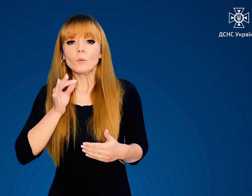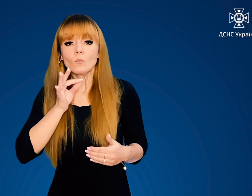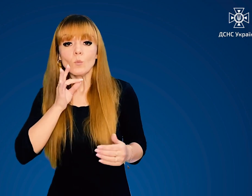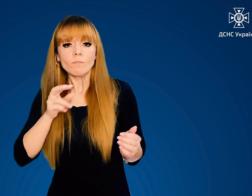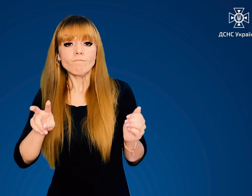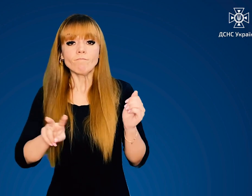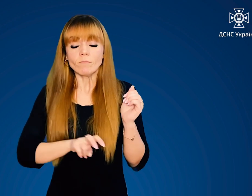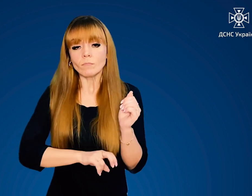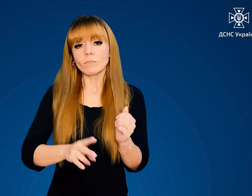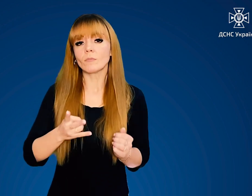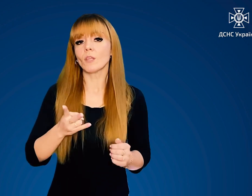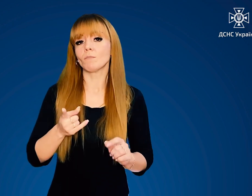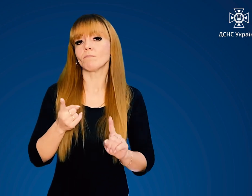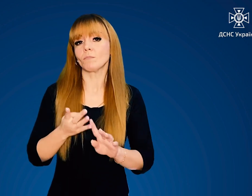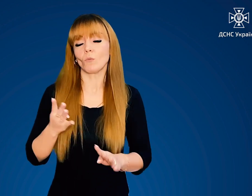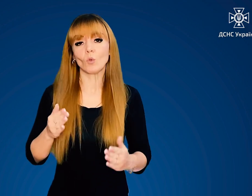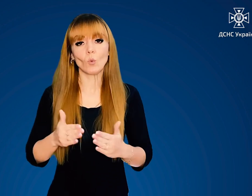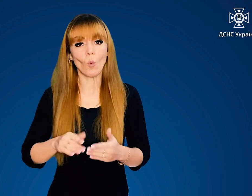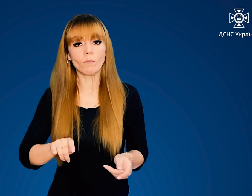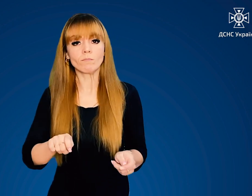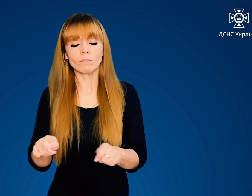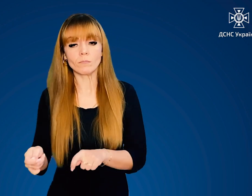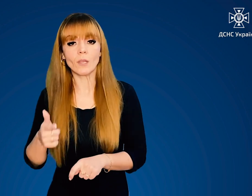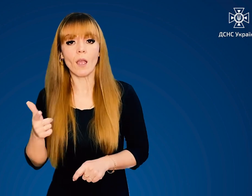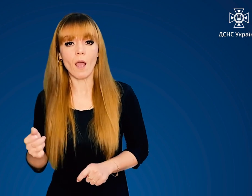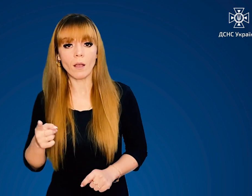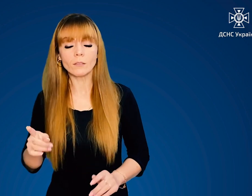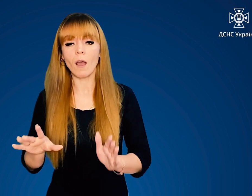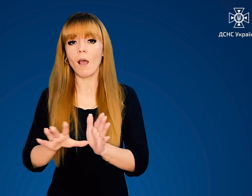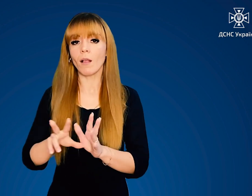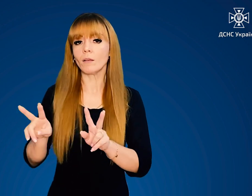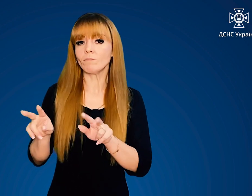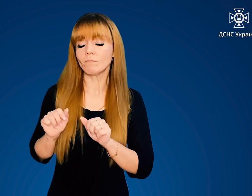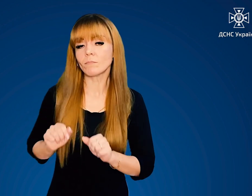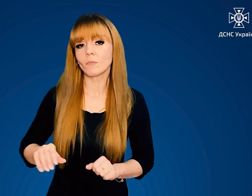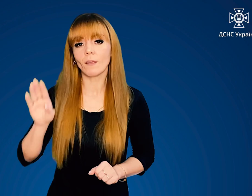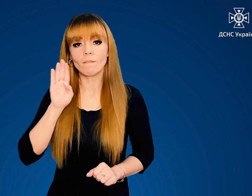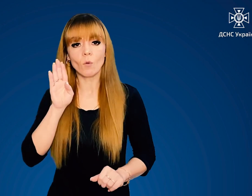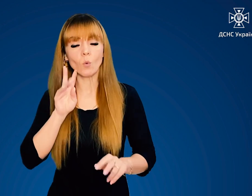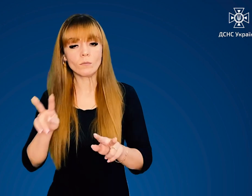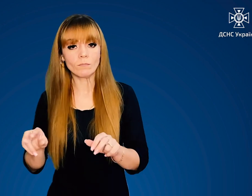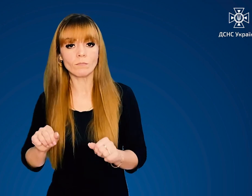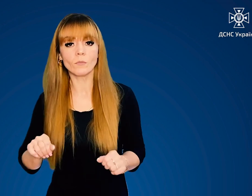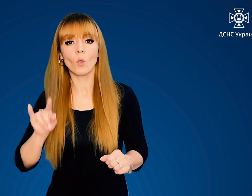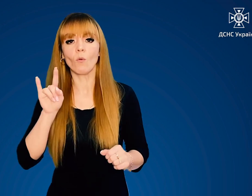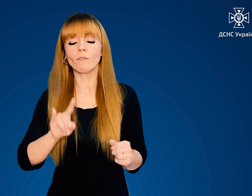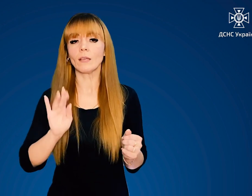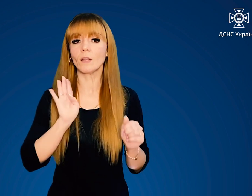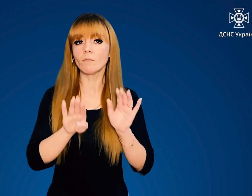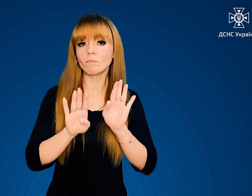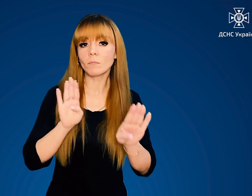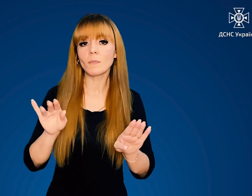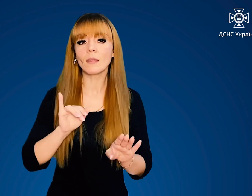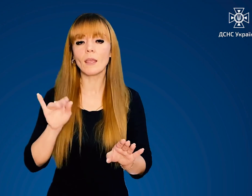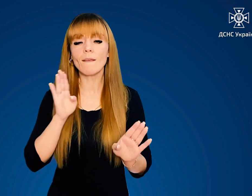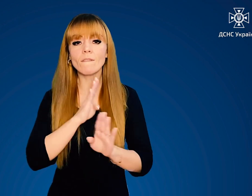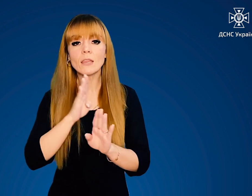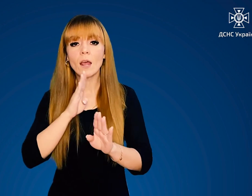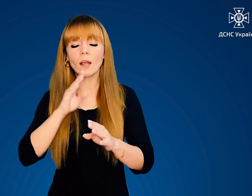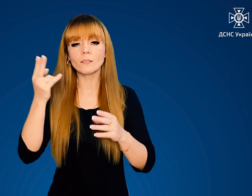Перед тим, як іти в укриття, перекрийте вдома газ, електрику та воду. Зачиніть вікна і вентиляційні